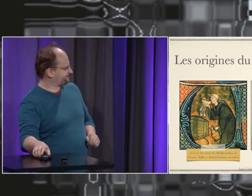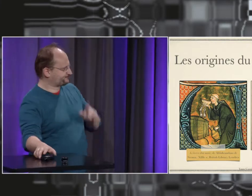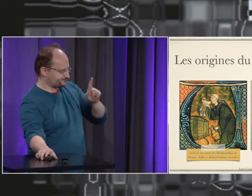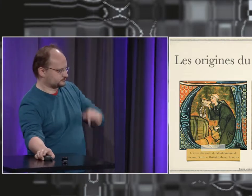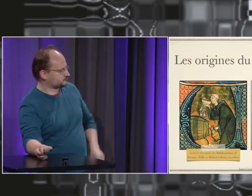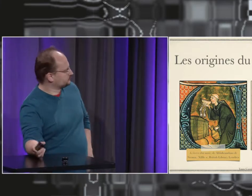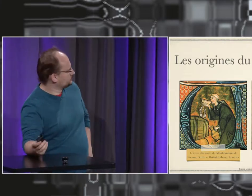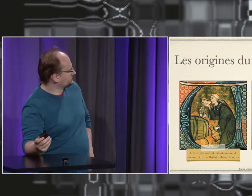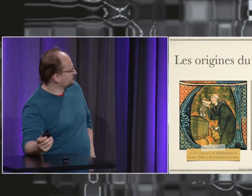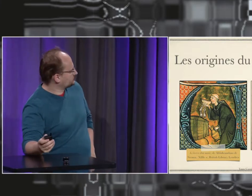elle existait à cette période.